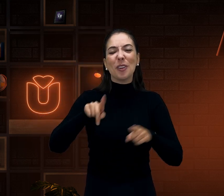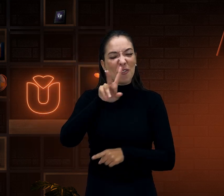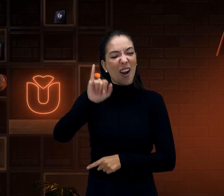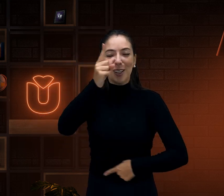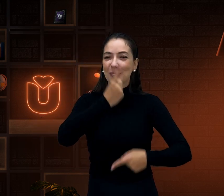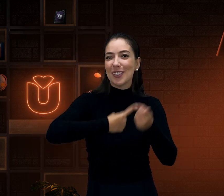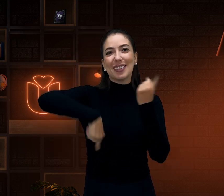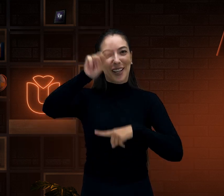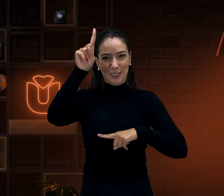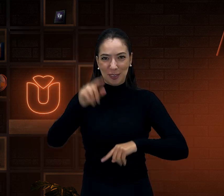tradução.